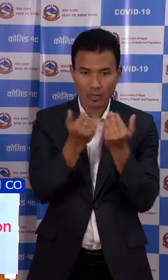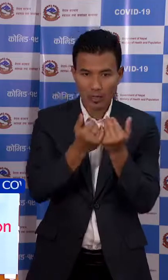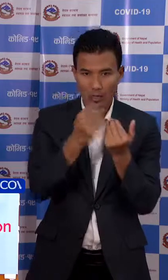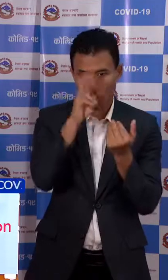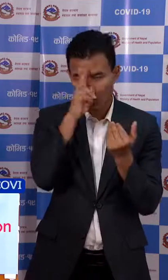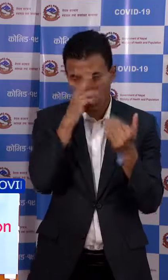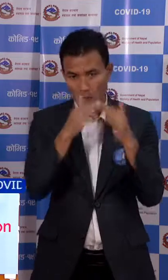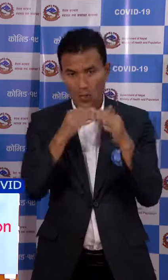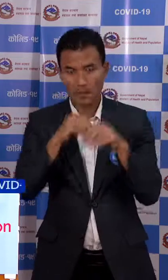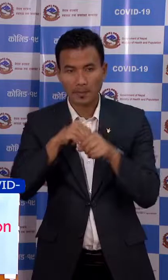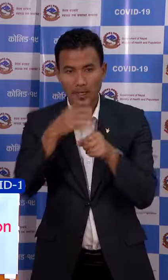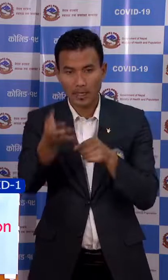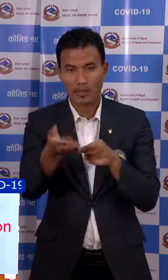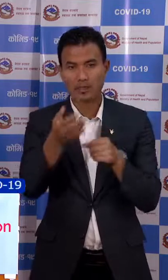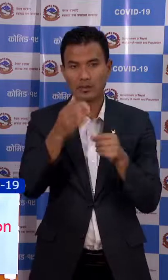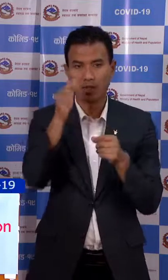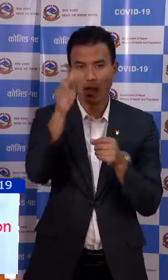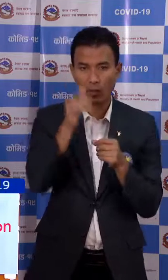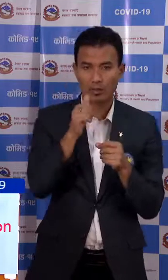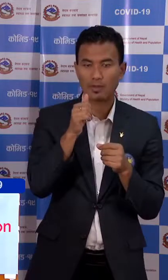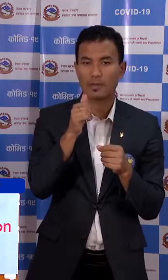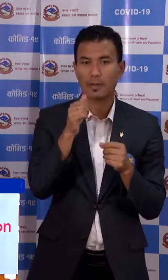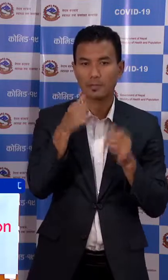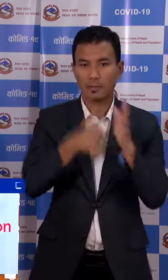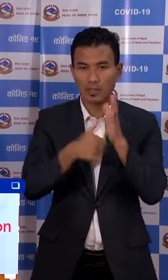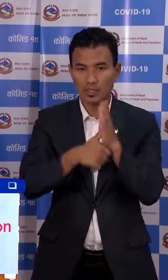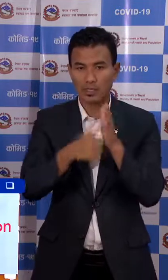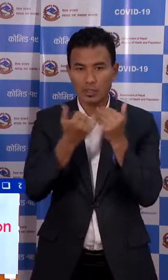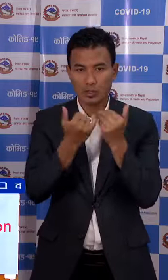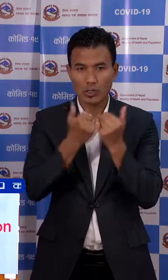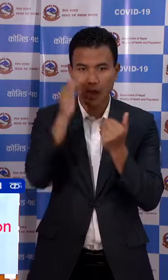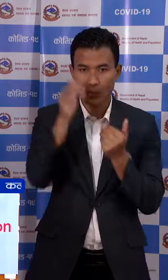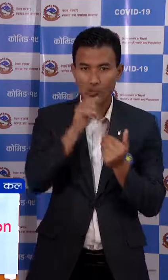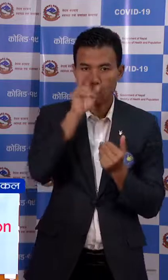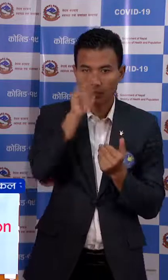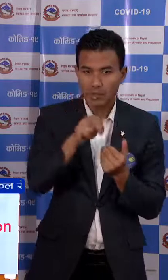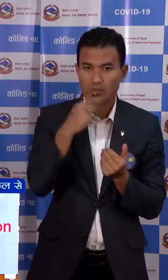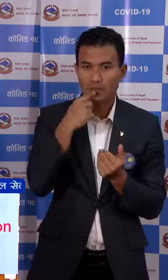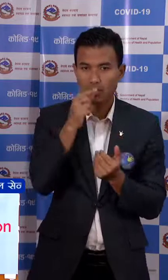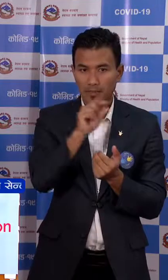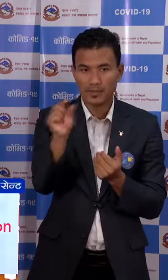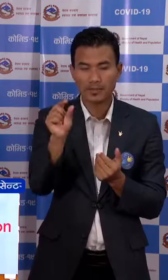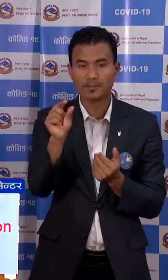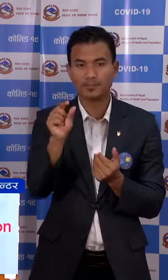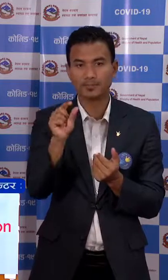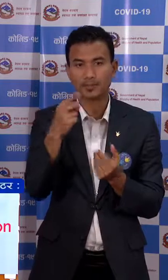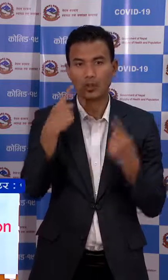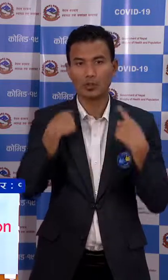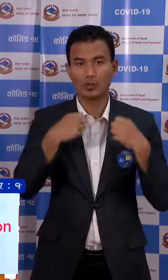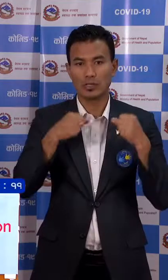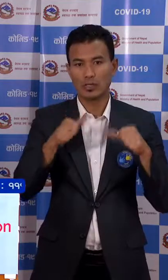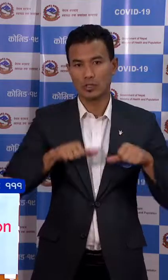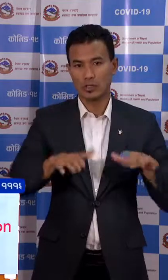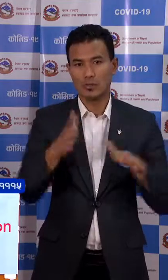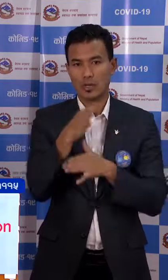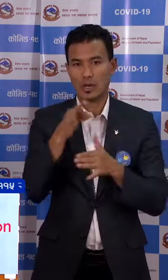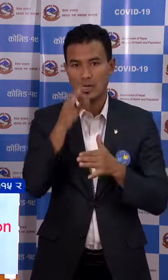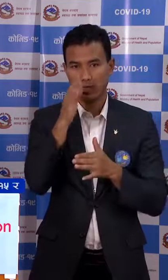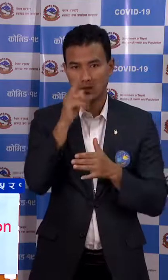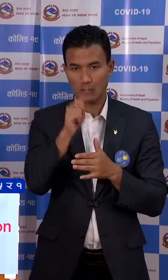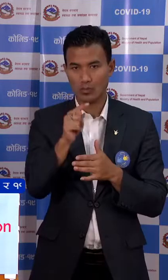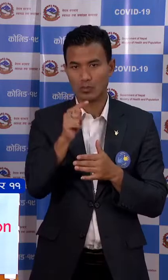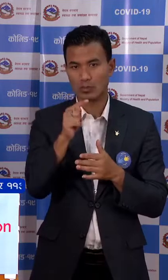घर बाहिर गईरा आउदई में परिच्छन गरेरा ऐ आलनू पर्षा बन्ने कुरा स्वास्थे तता जन्संक्या